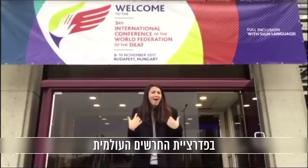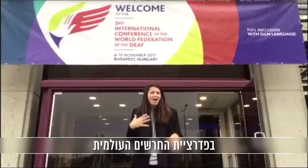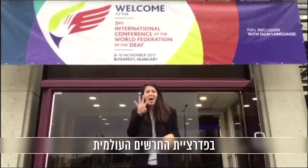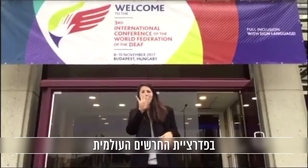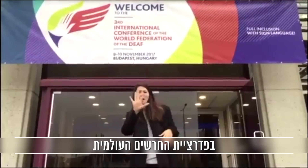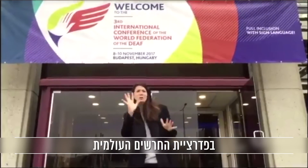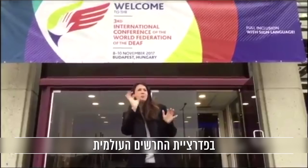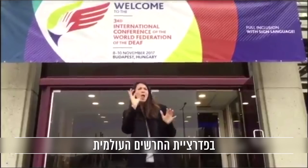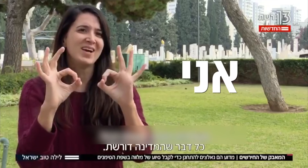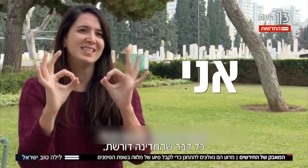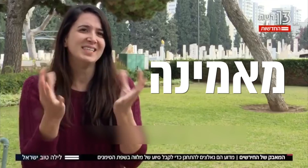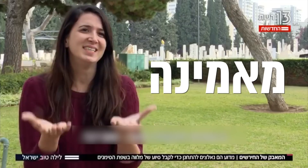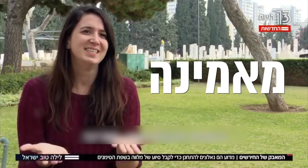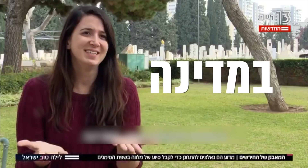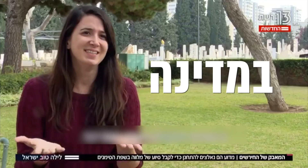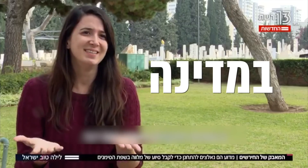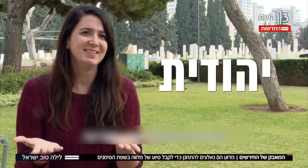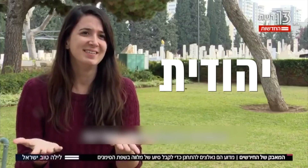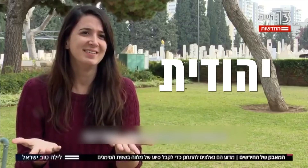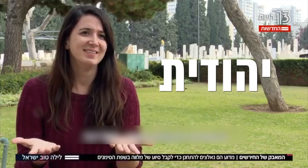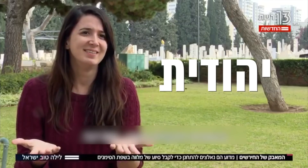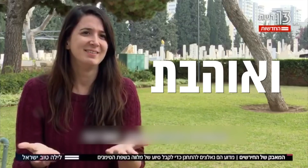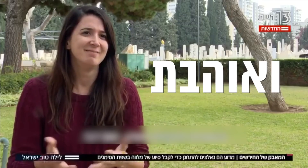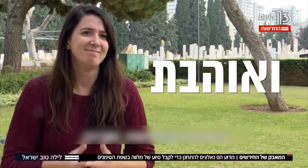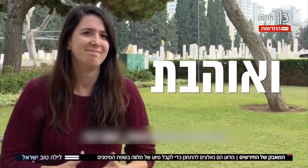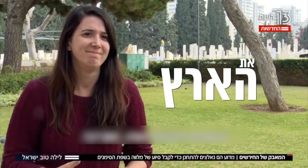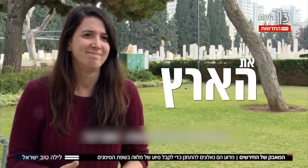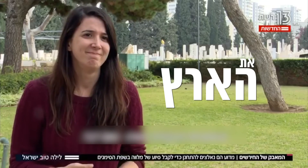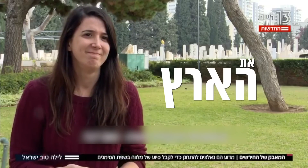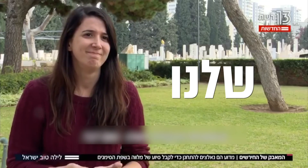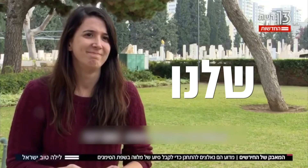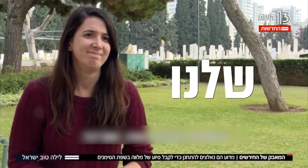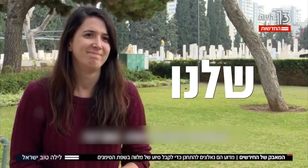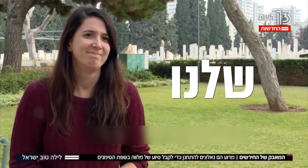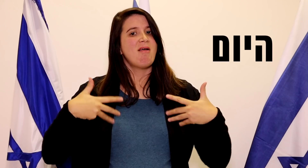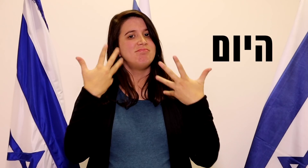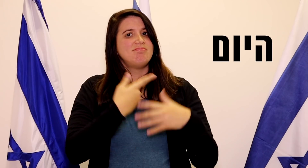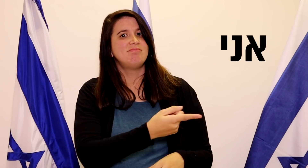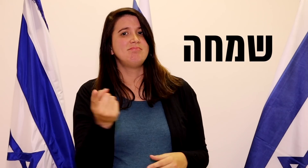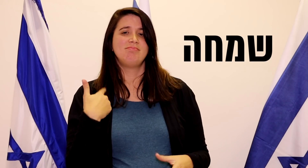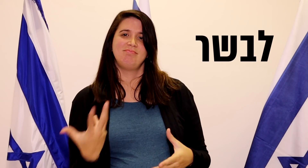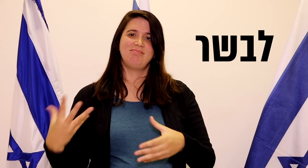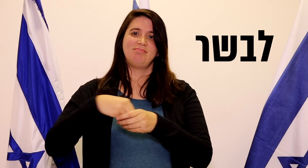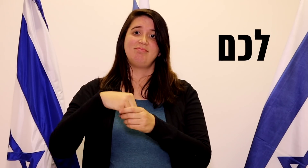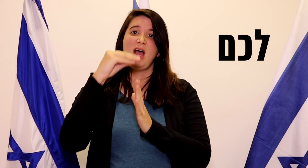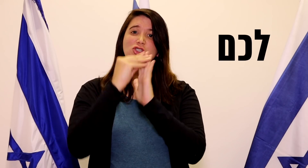אני מאמינה במדינה יהודית ועורבת את הארץ שלנו היום אני שמחה לבשר לכם